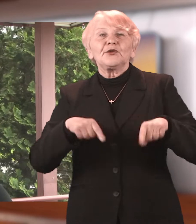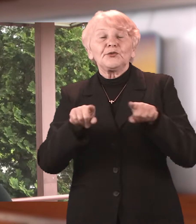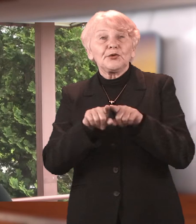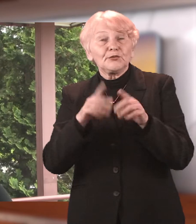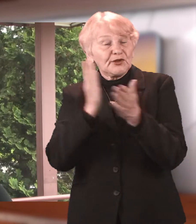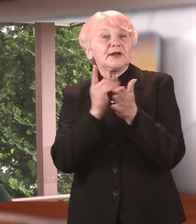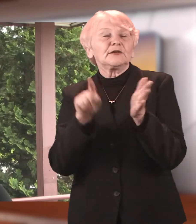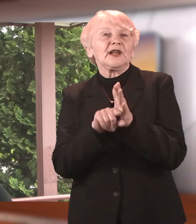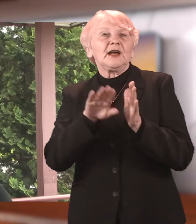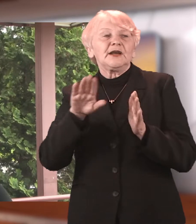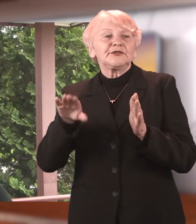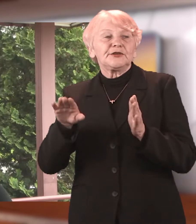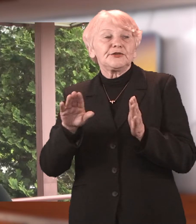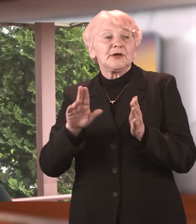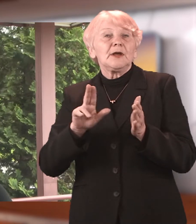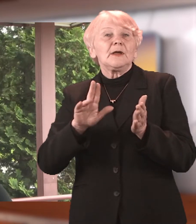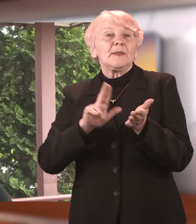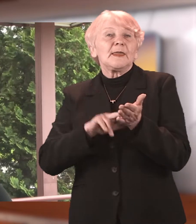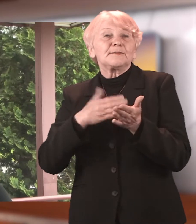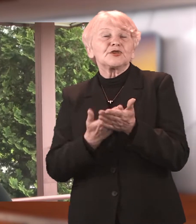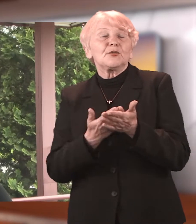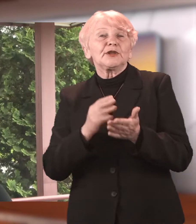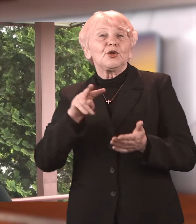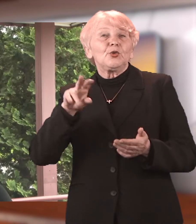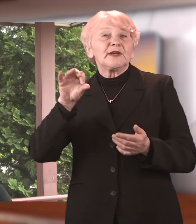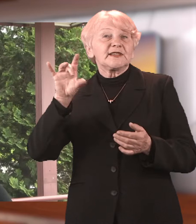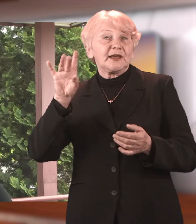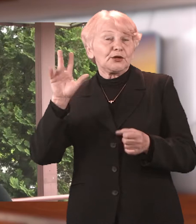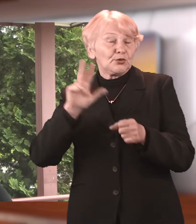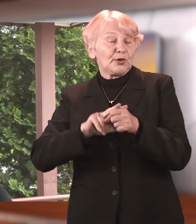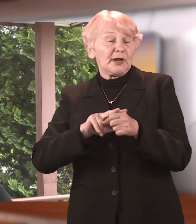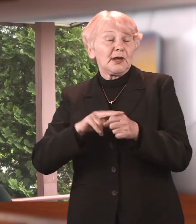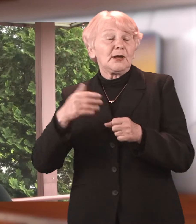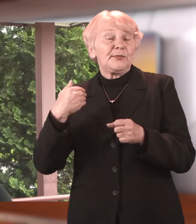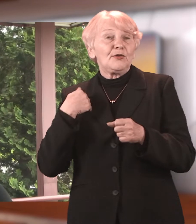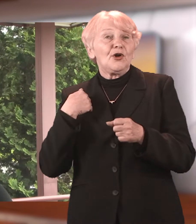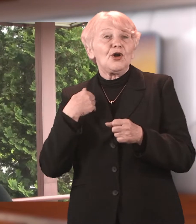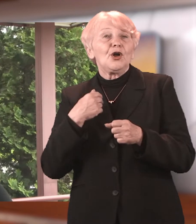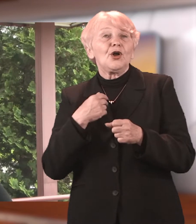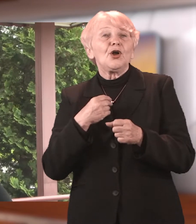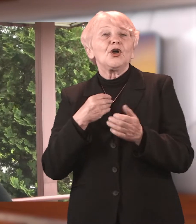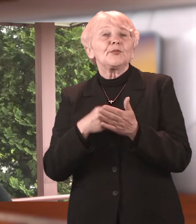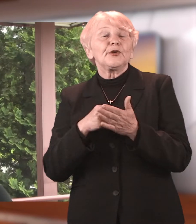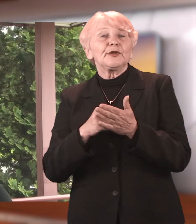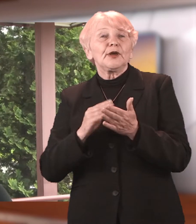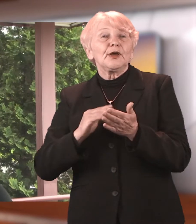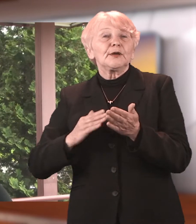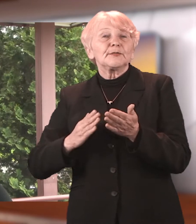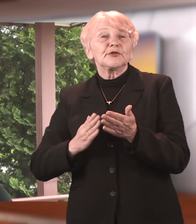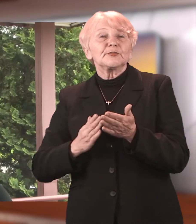oddziale, które dostaliśmy z Wielkiej Orkiestry Świątecznej Pomocy. Wykonujemy badania EKG, metodą Holtera.